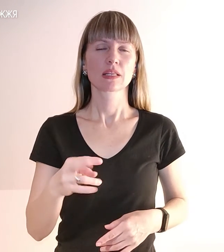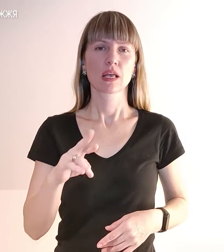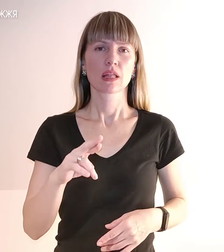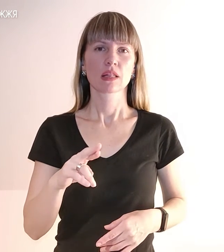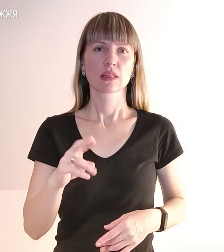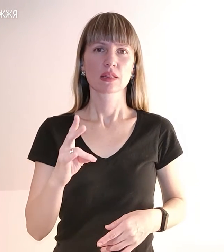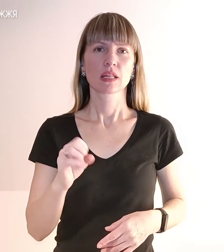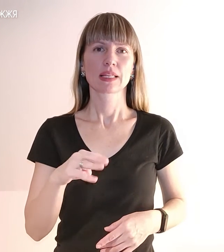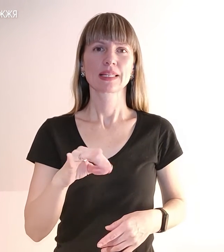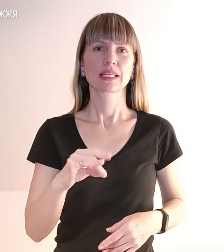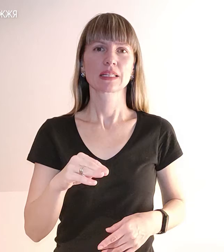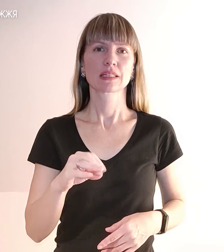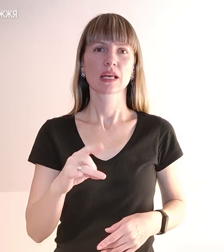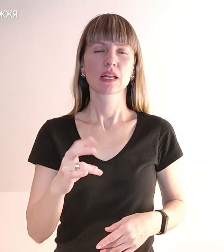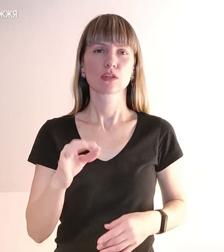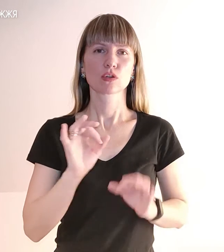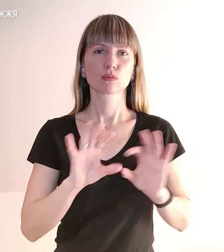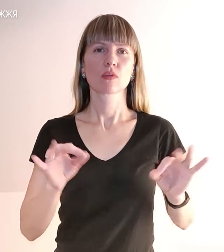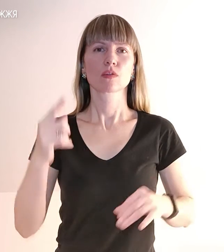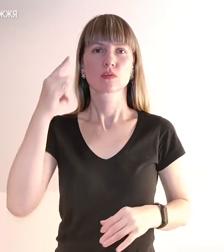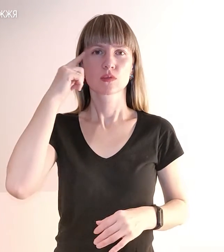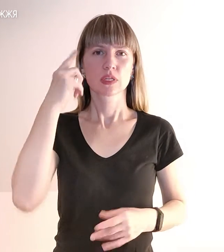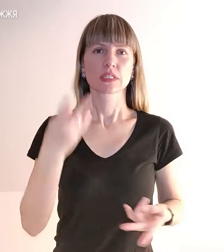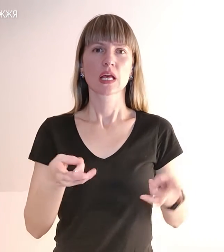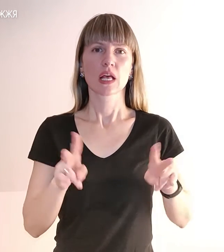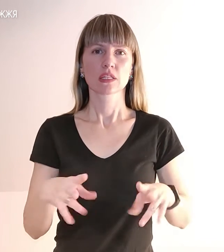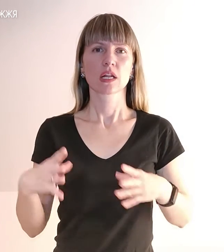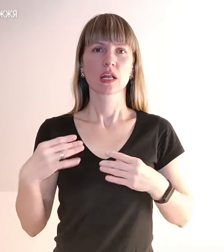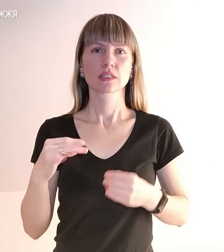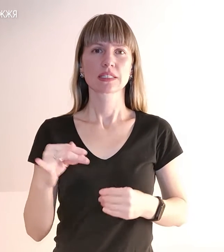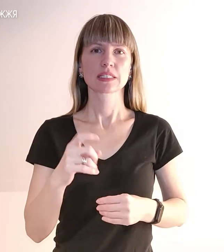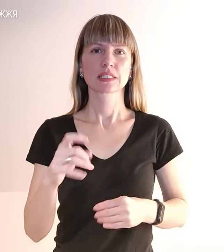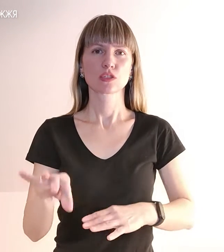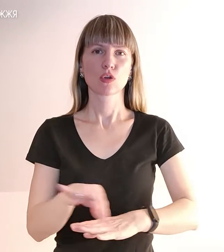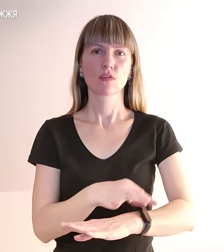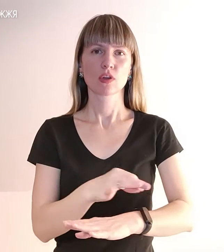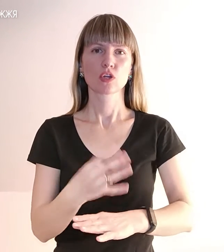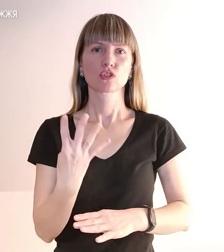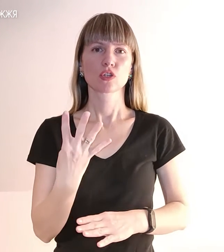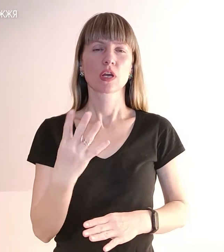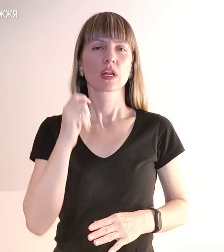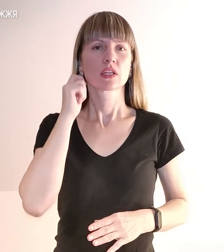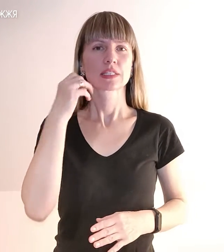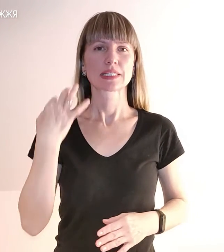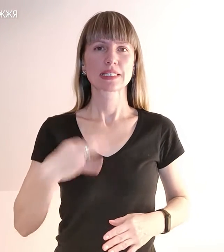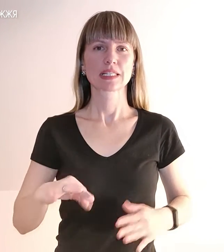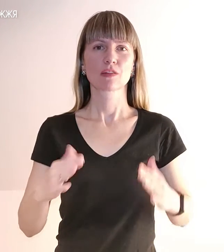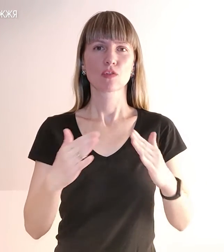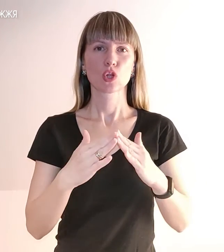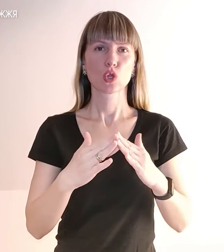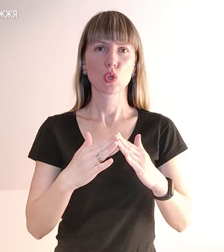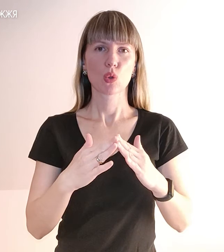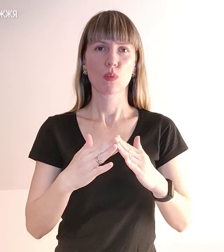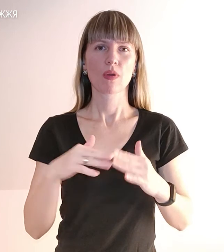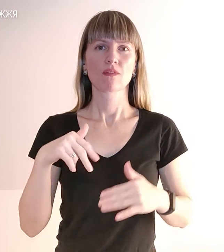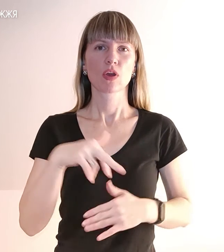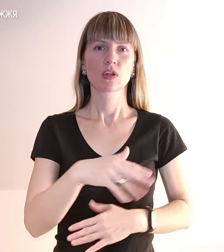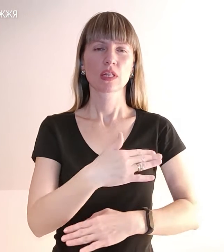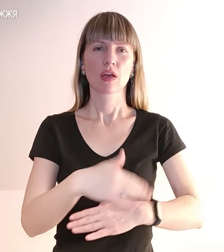розповідає, усвідомлено залишились разом із чоловіком та 4-річним сином вдома. Виходимо на вулицю, граємо,